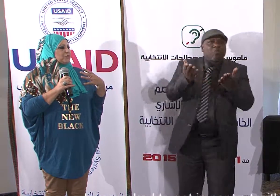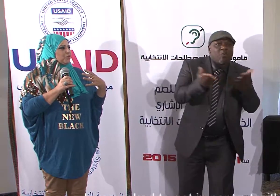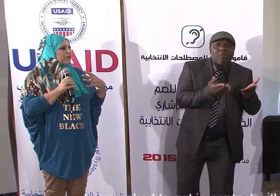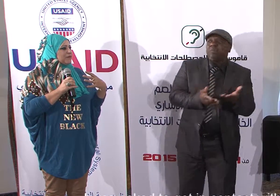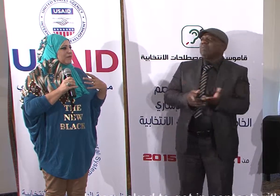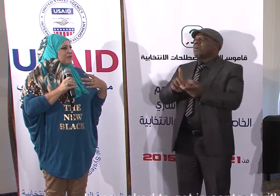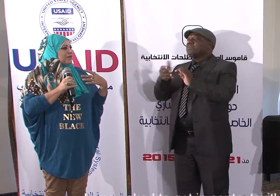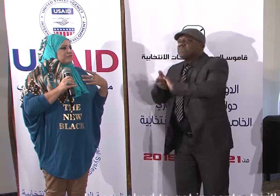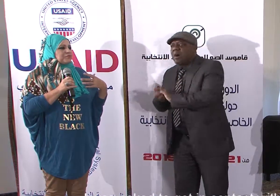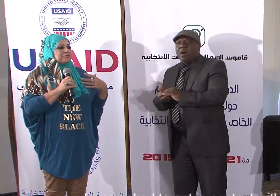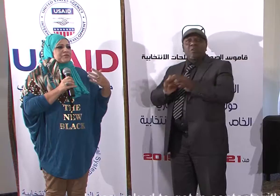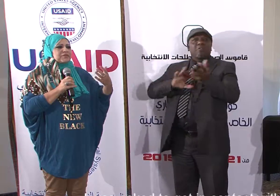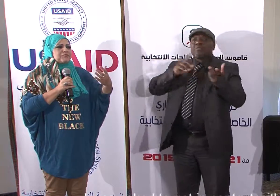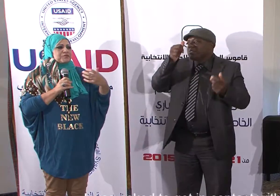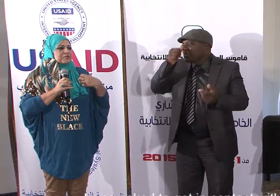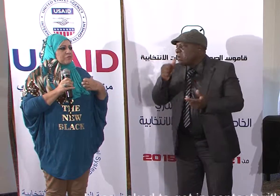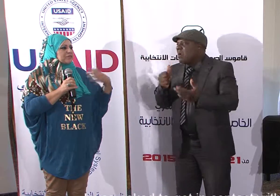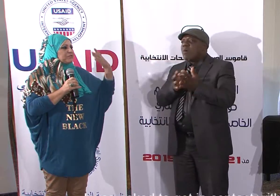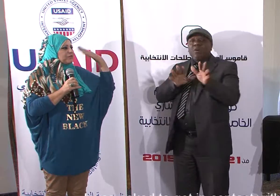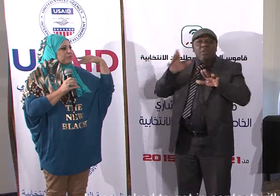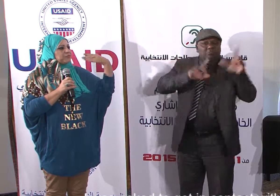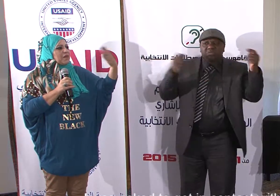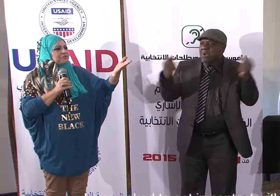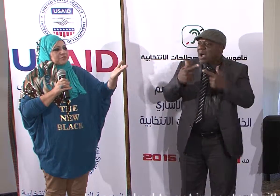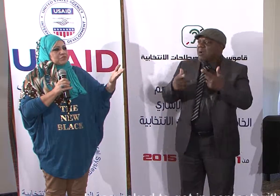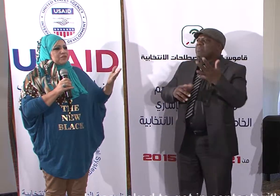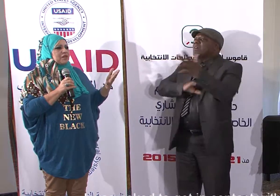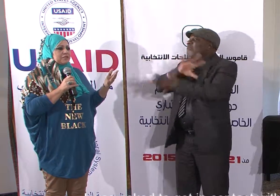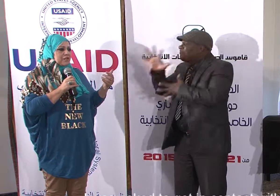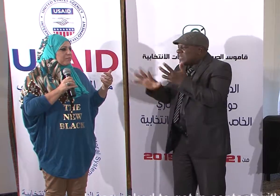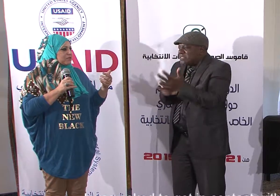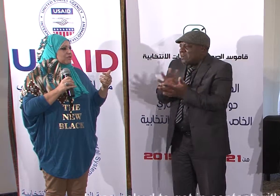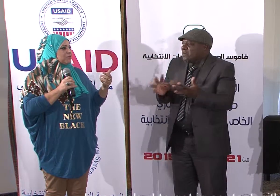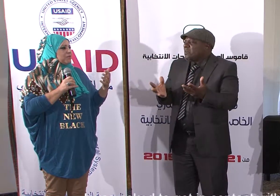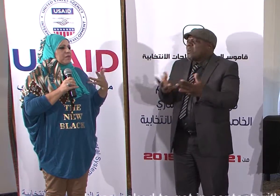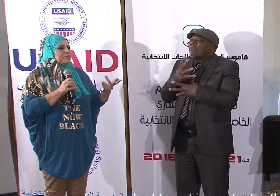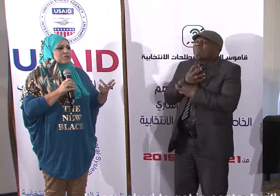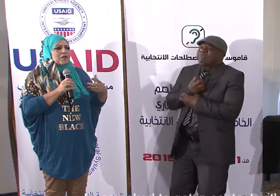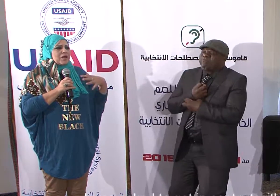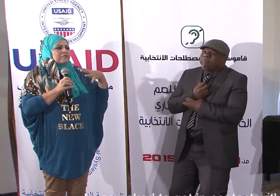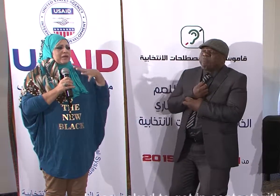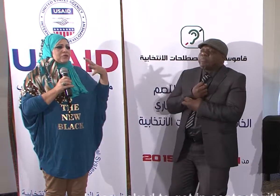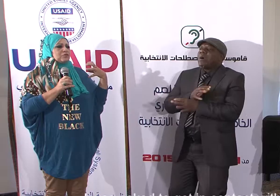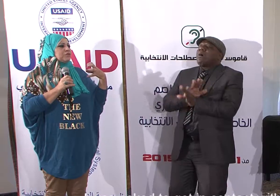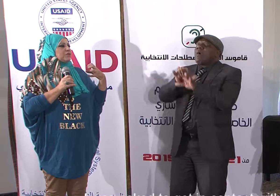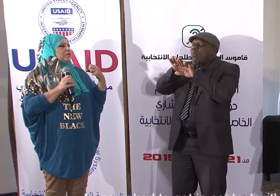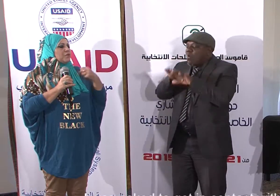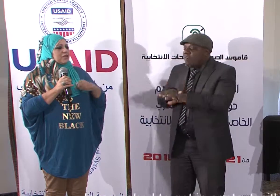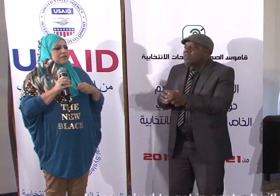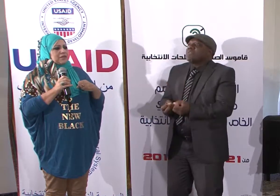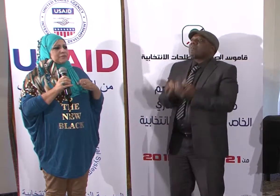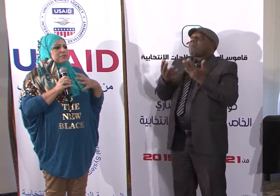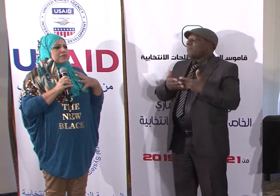اشتركوا في كيفية التواصل في كيفية معرفة شنية الانتخابات سنية كبيرة فأني أكون